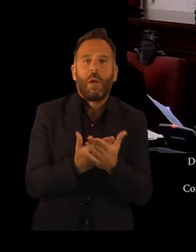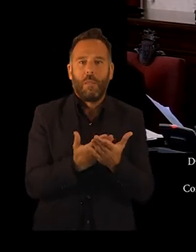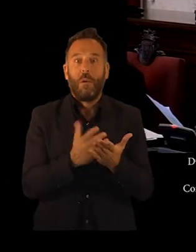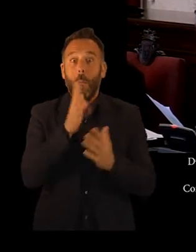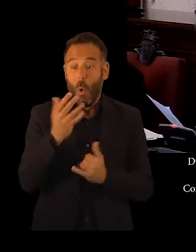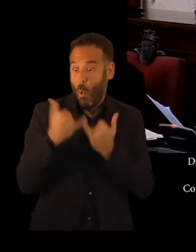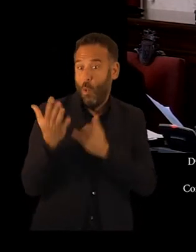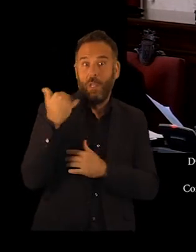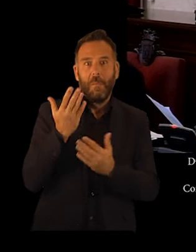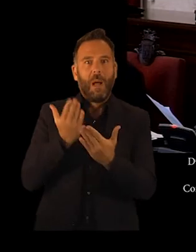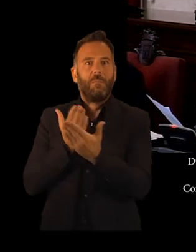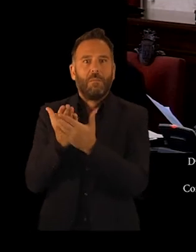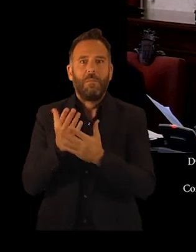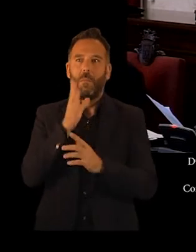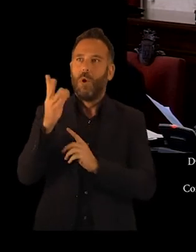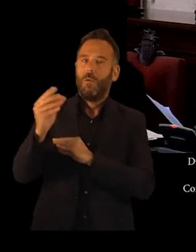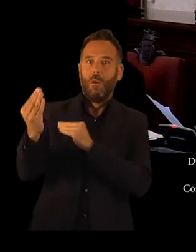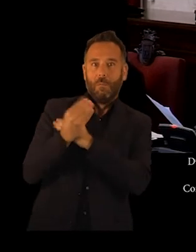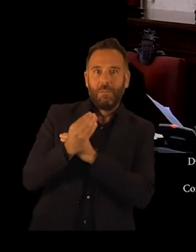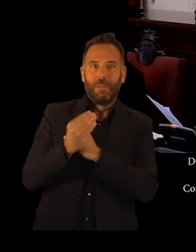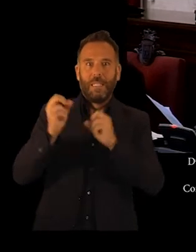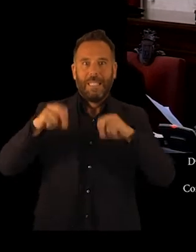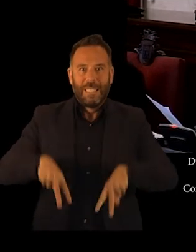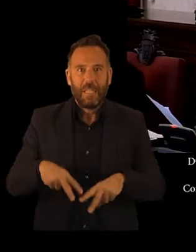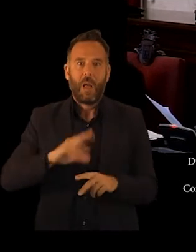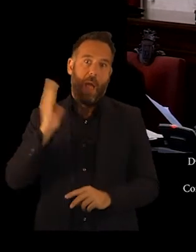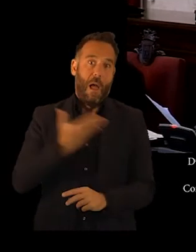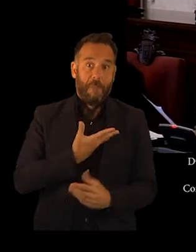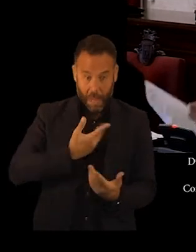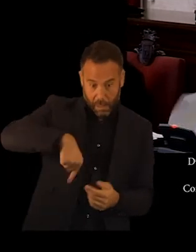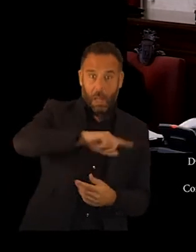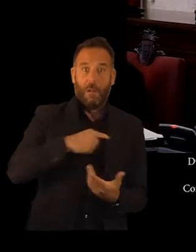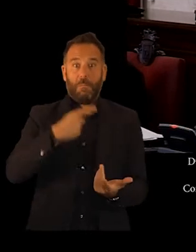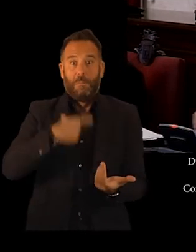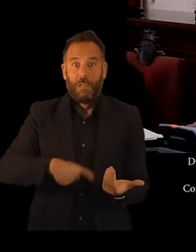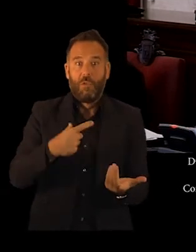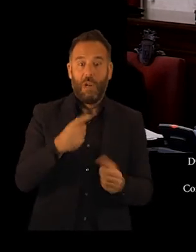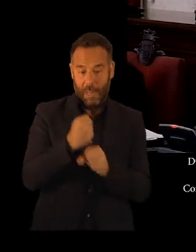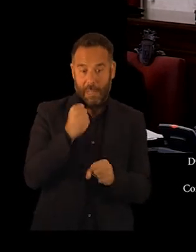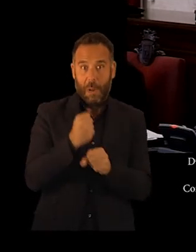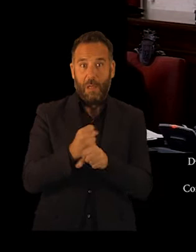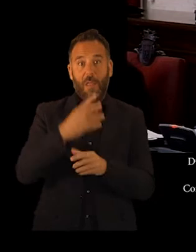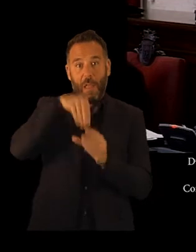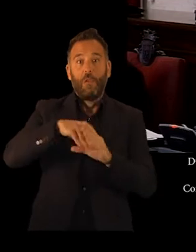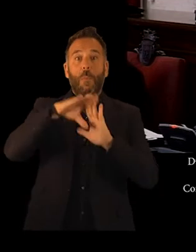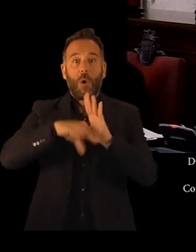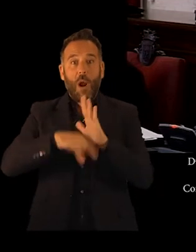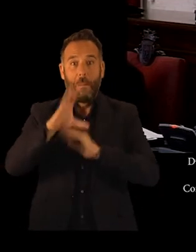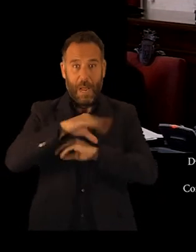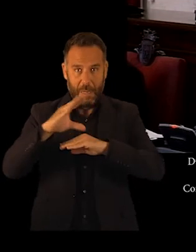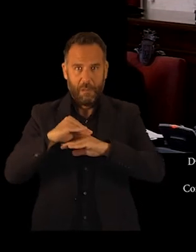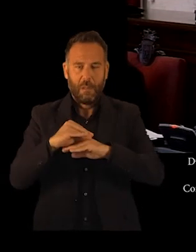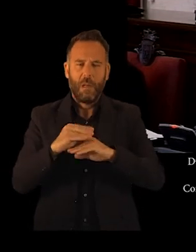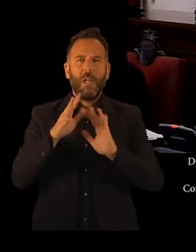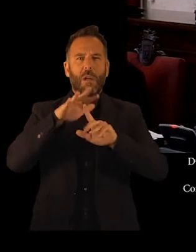es que, en última instancia, la falta de abono de los libramientos pendientes va en perjuicio de lo destinado a la ayuda a las personas empleadas en el programa Orienta. Todas estas circunstancias